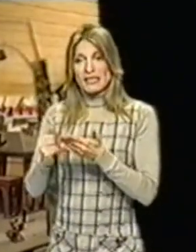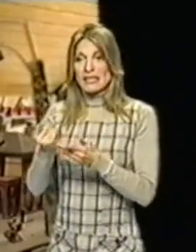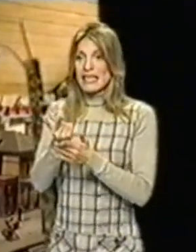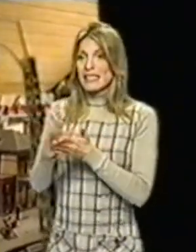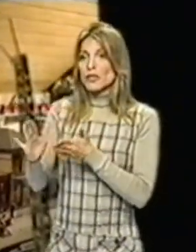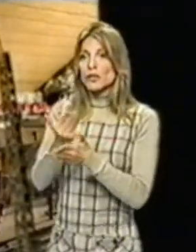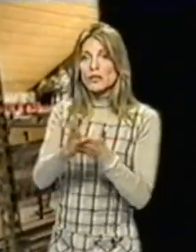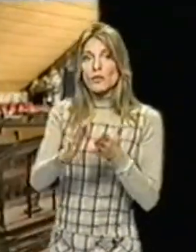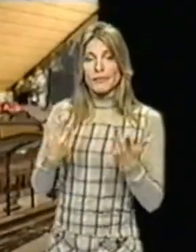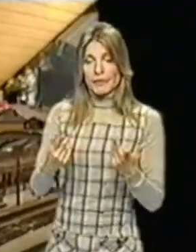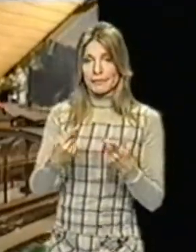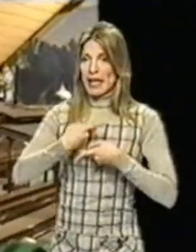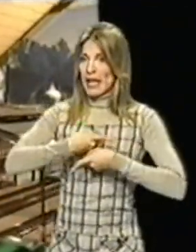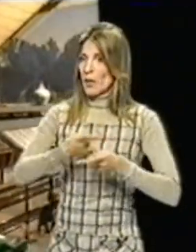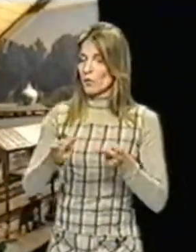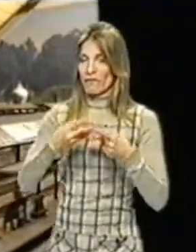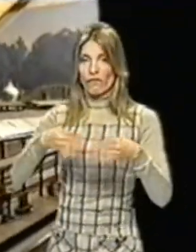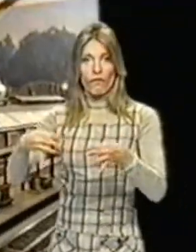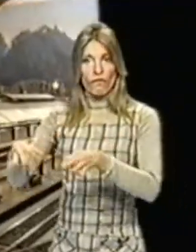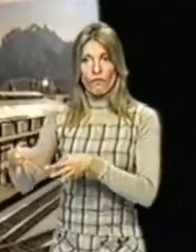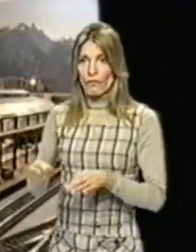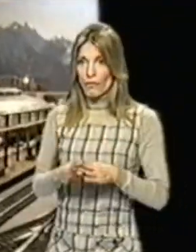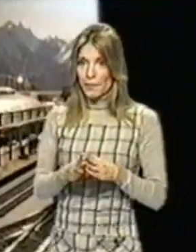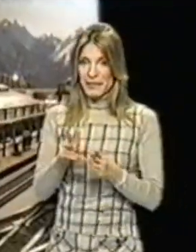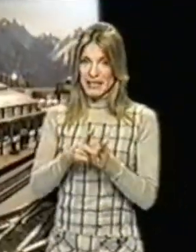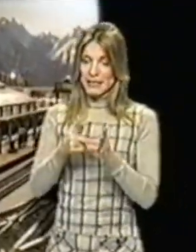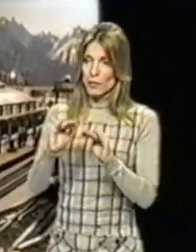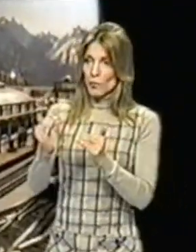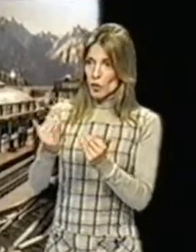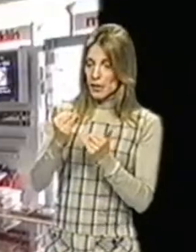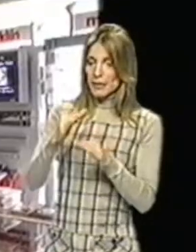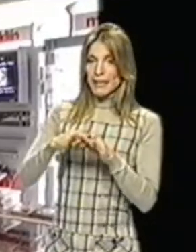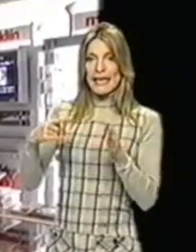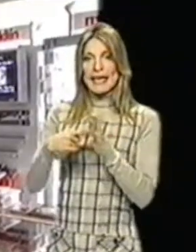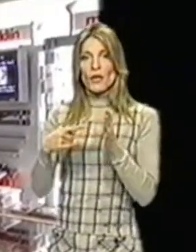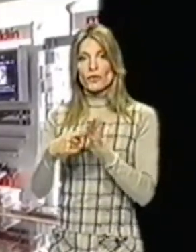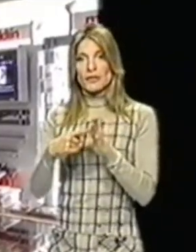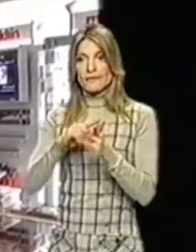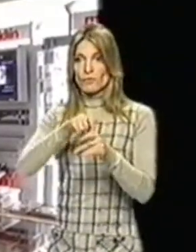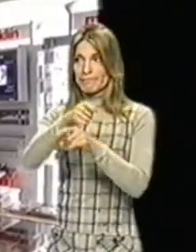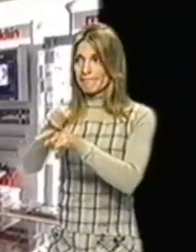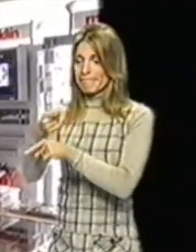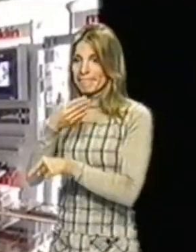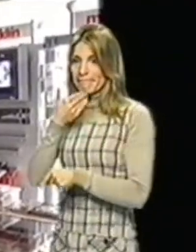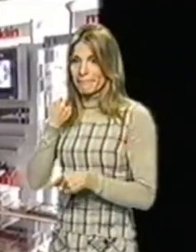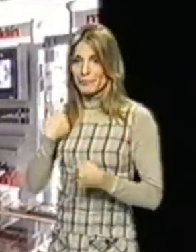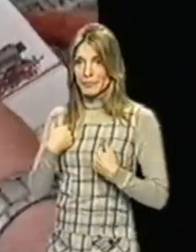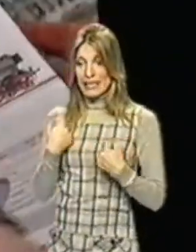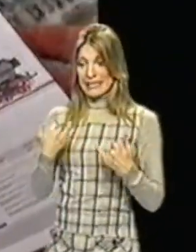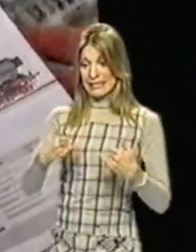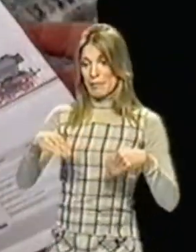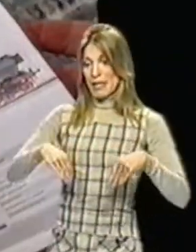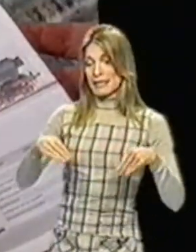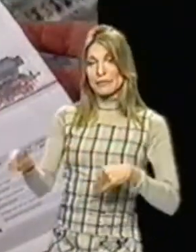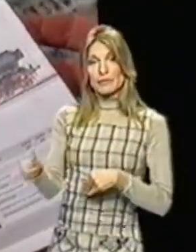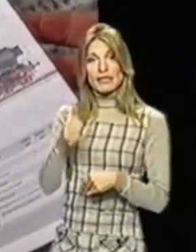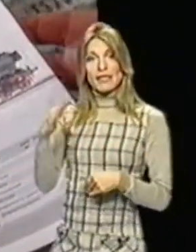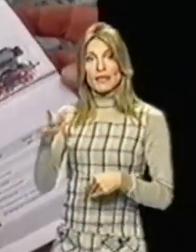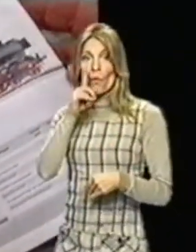Marklin se met à l'abri des créanciers pour mieux redémarrer dans ce magasin spécialisé on y croit encore ça fait quand même